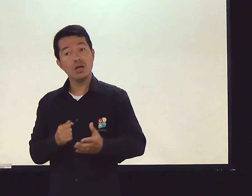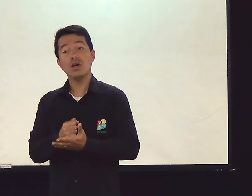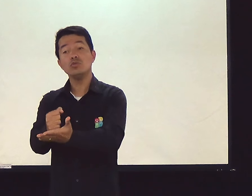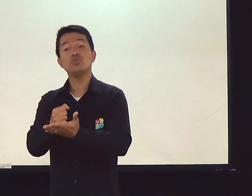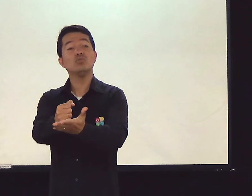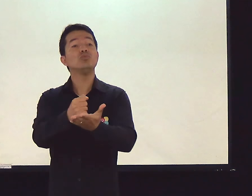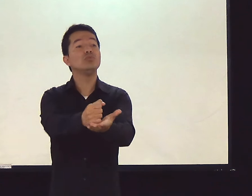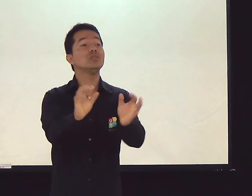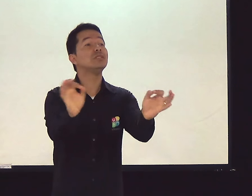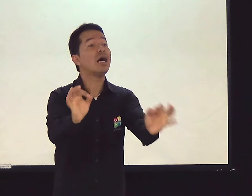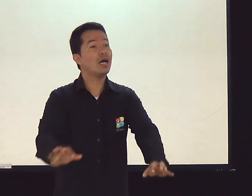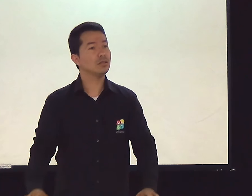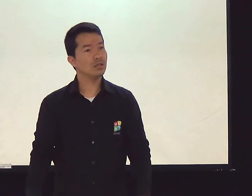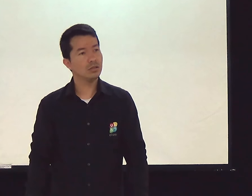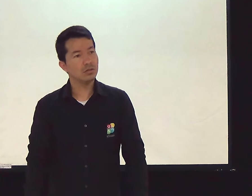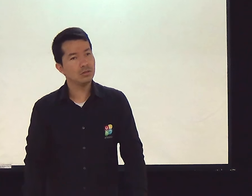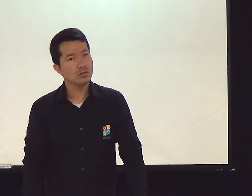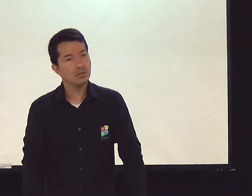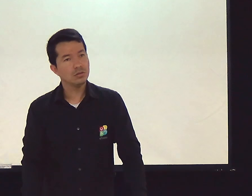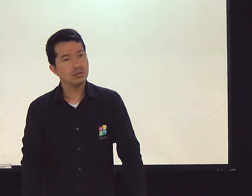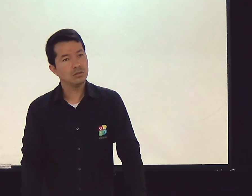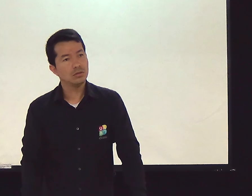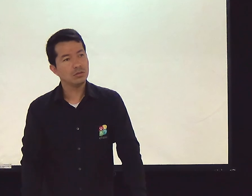com você, poxa. Mas você não ajuda ninguém também.